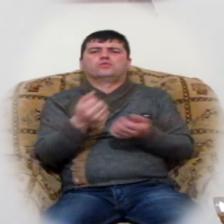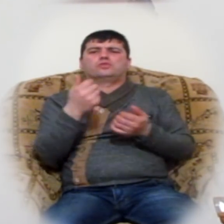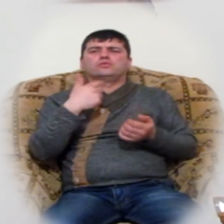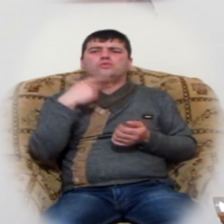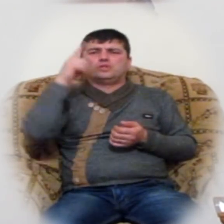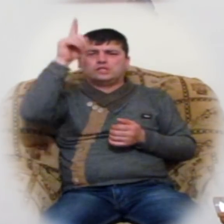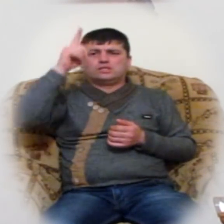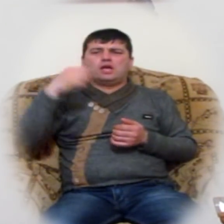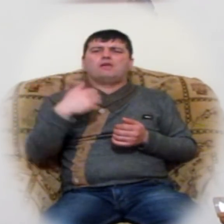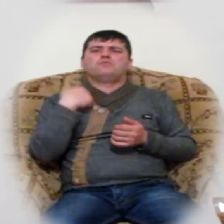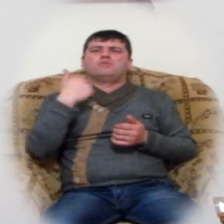մ էր պարձանքը